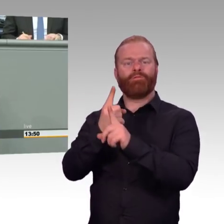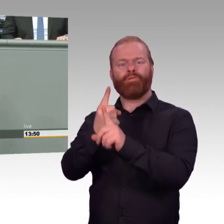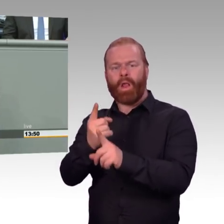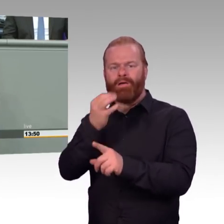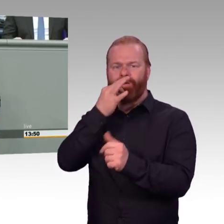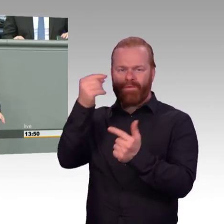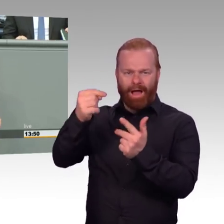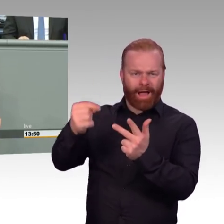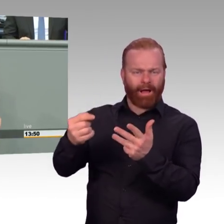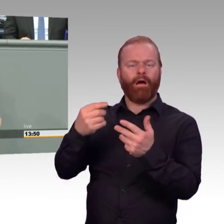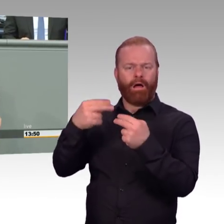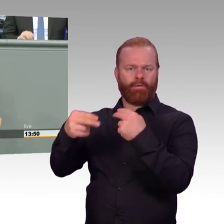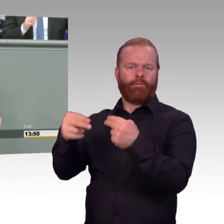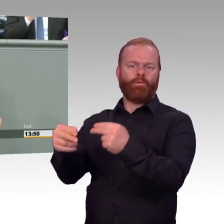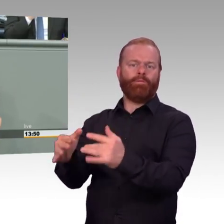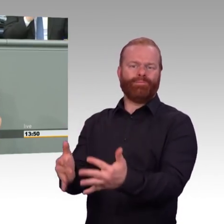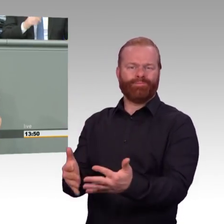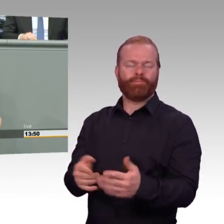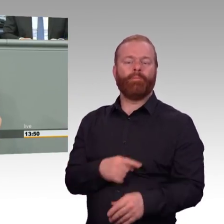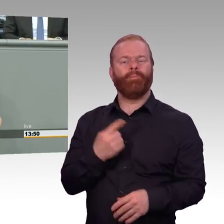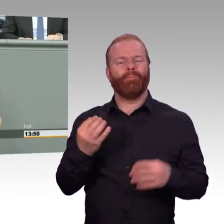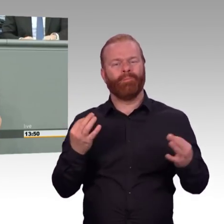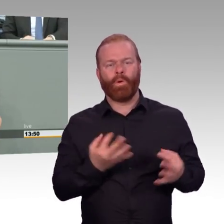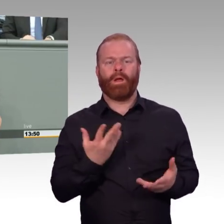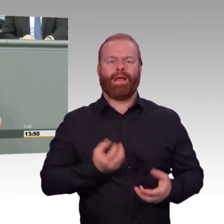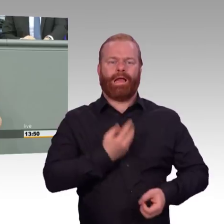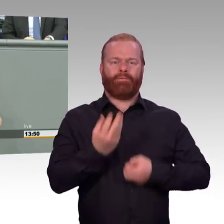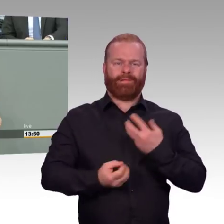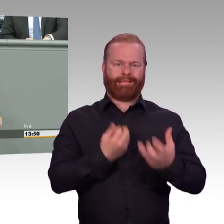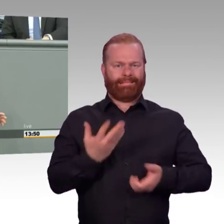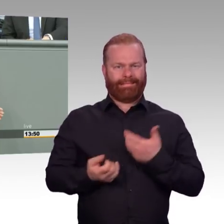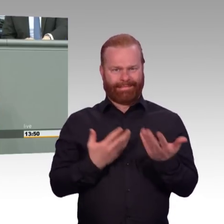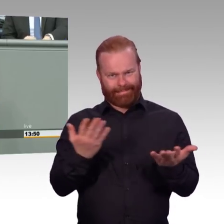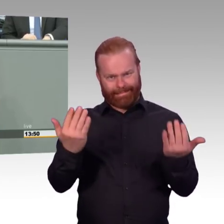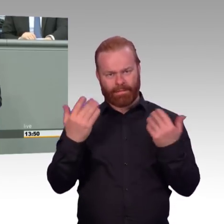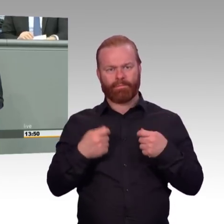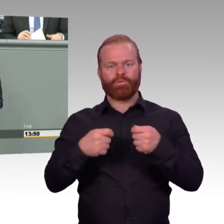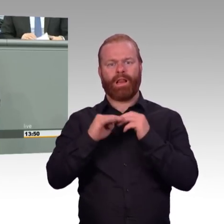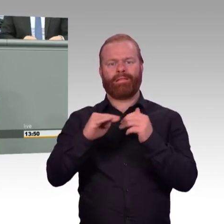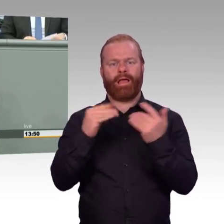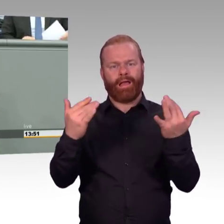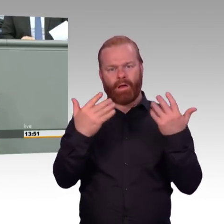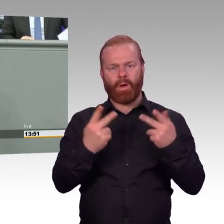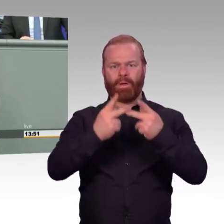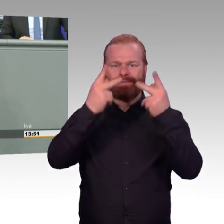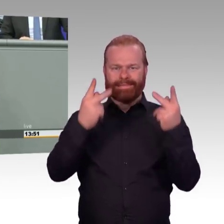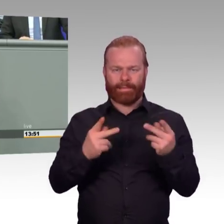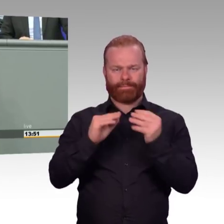maßgeschneidert auf die jeweiligen Stärken der Reviere ansetzen. Wir brauchen Leuchttürme, die tatsächliche Leuchttürme sind. Wir müssen